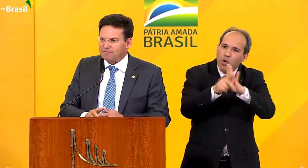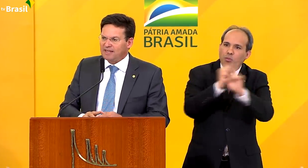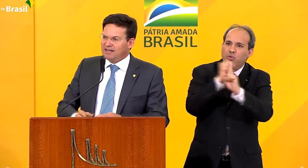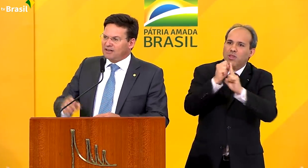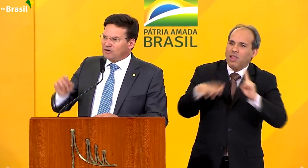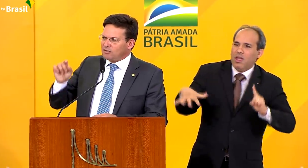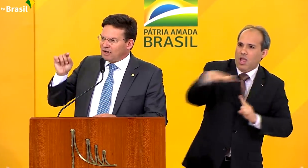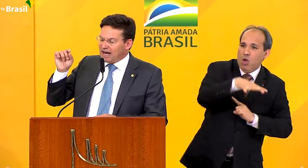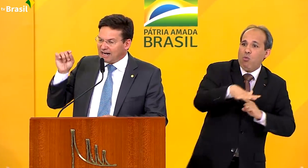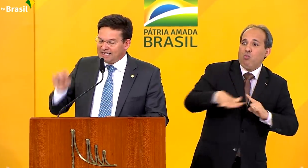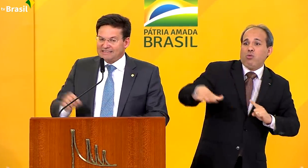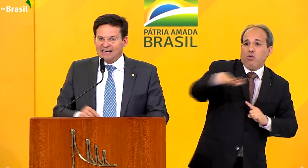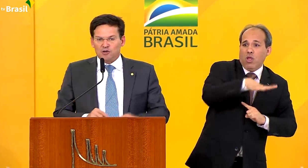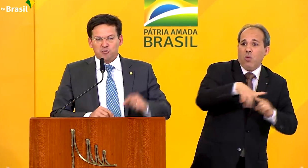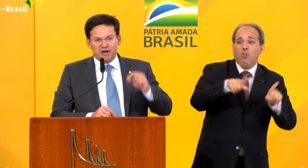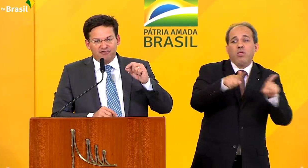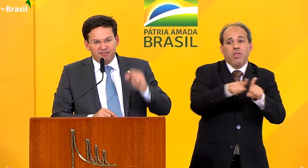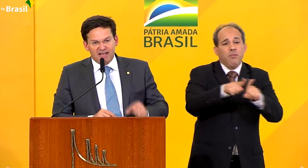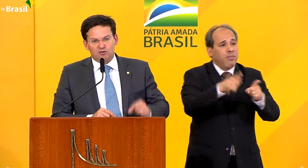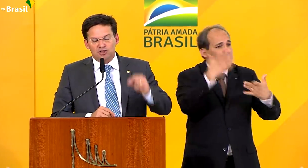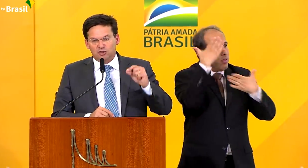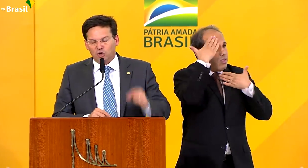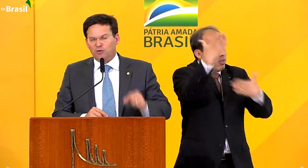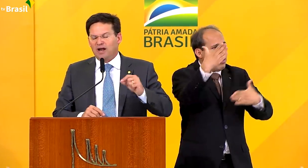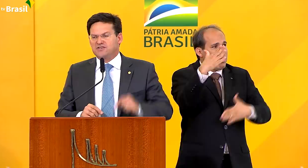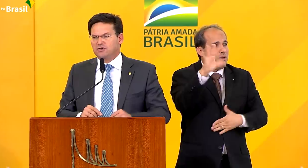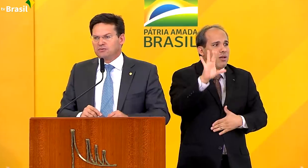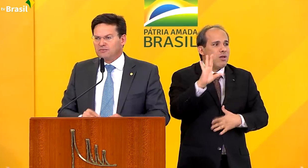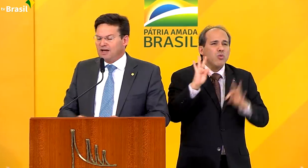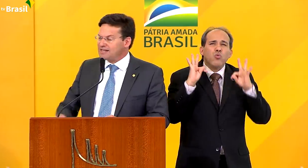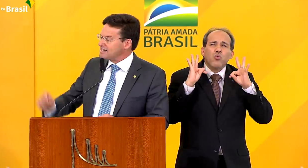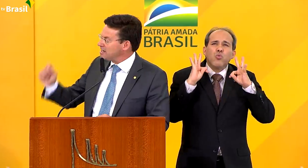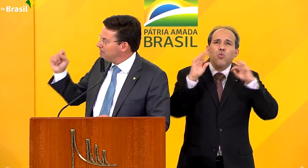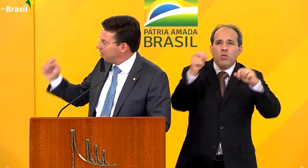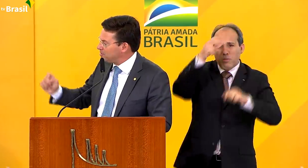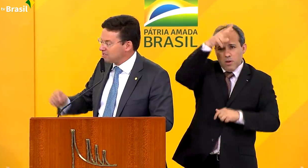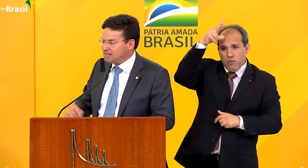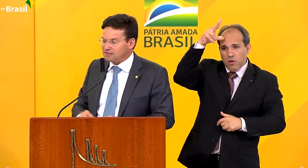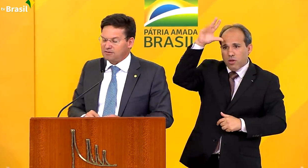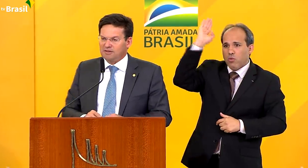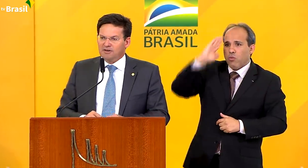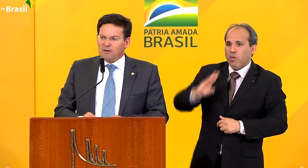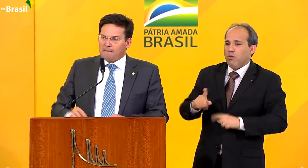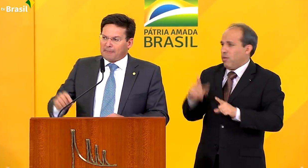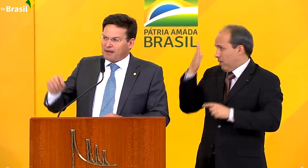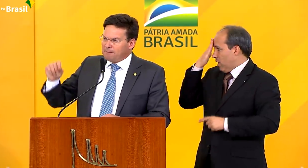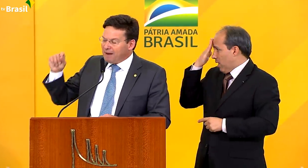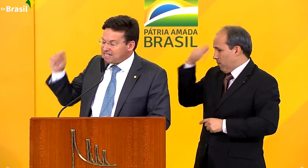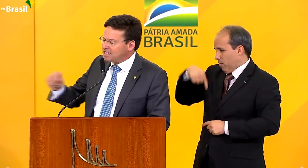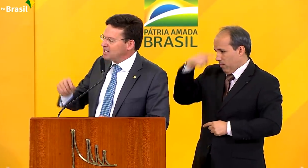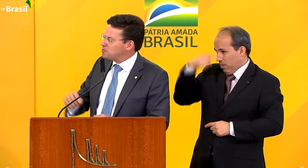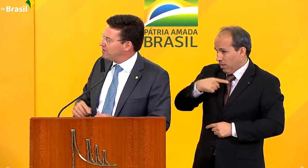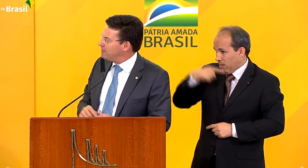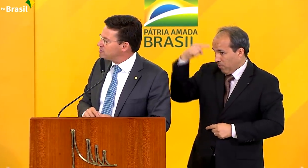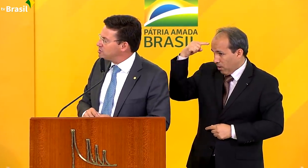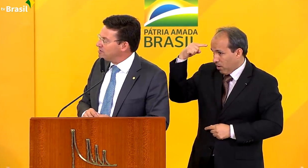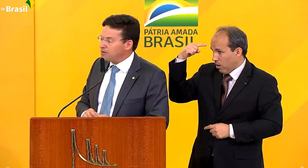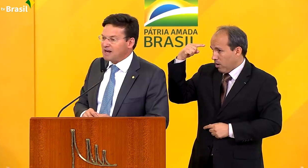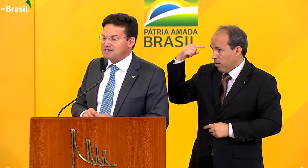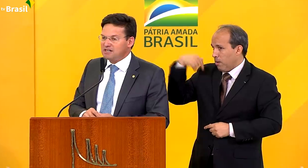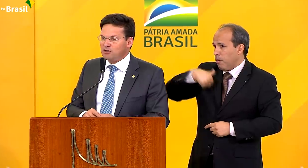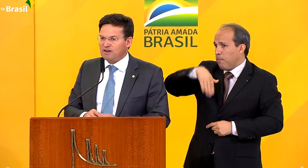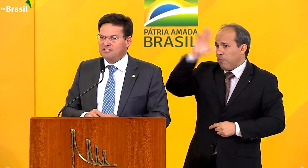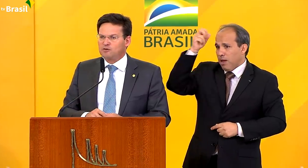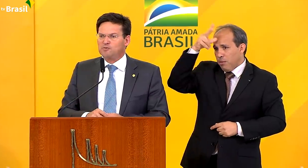E também agradecer aos prefeitos de todo o Brasil. Essa semana, presidente, mais de 500 prefeitos